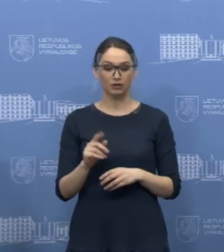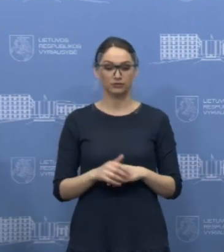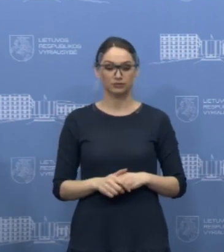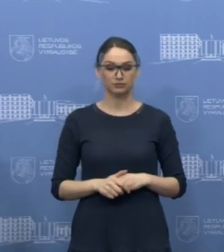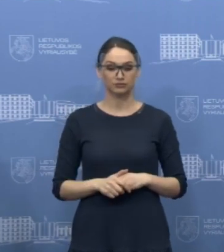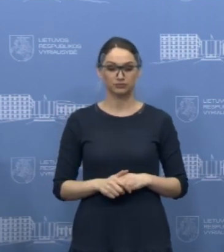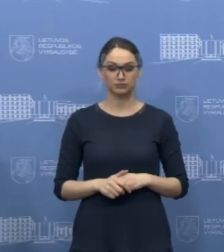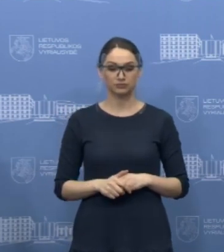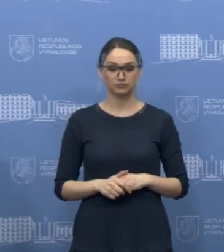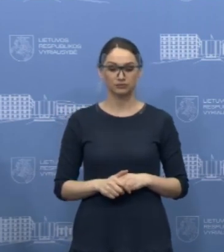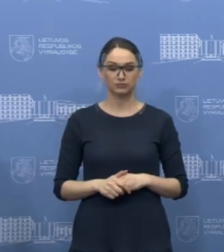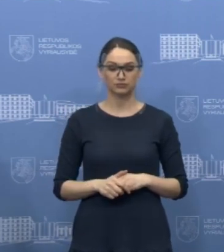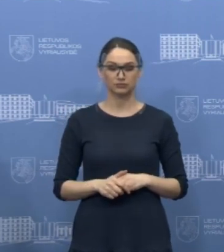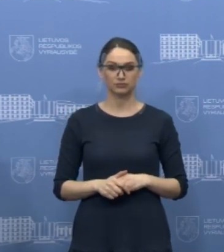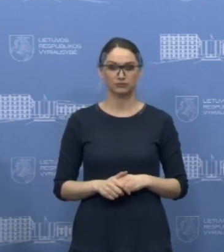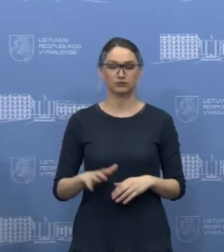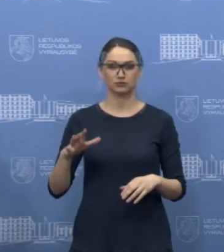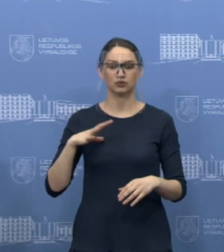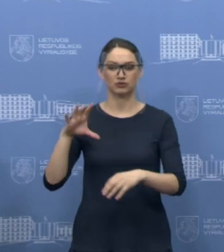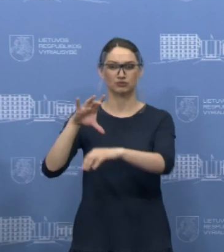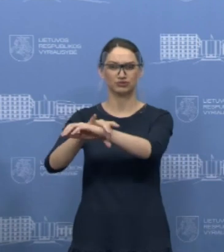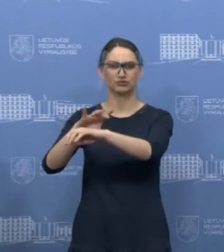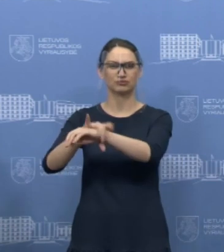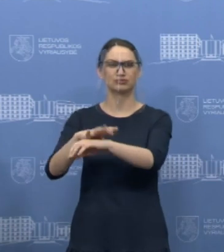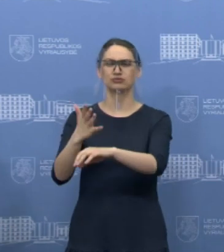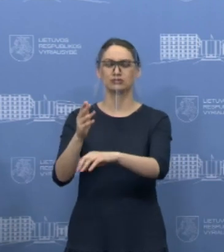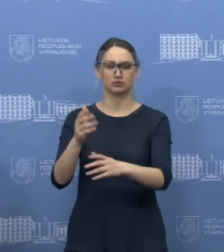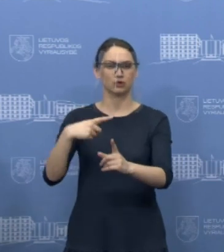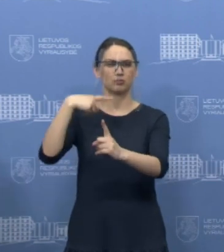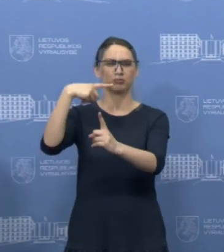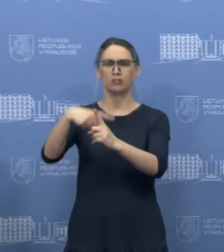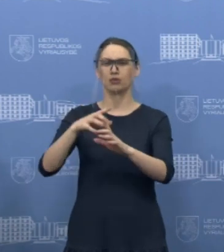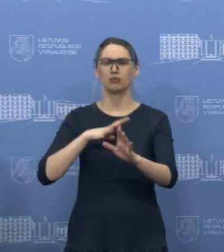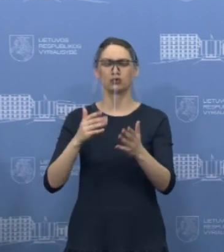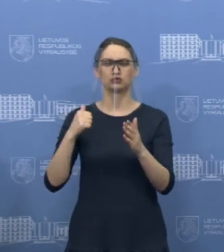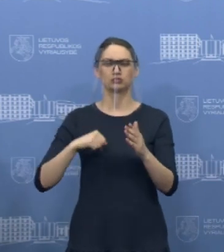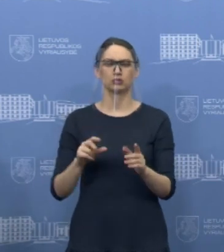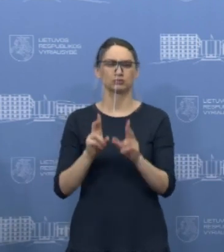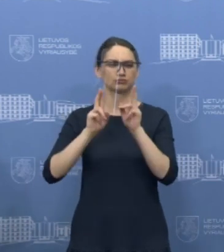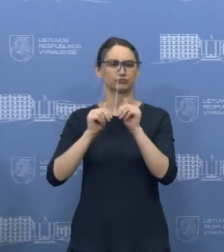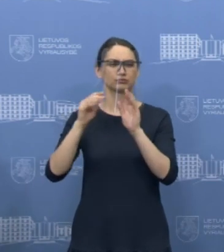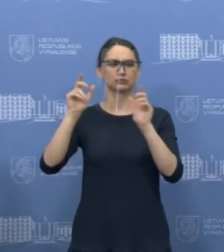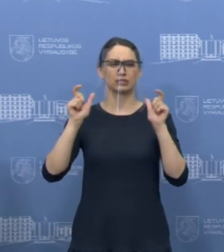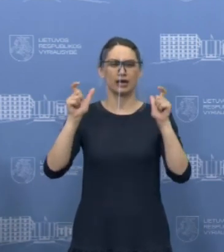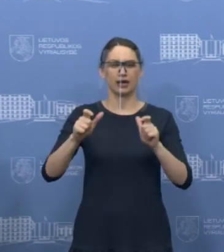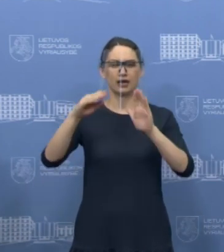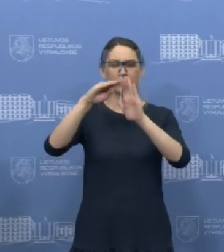nustatyti atvejai buvo puikus pavyzdys, viskai žmonės laikėsi drausmės, reikėsi izoliacijos, jie